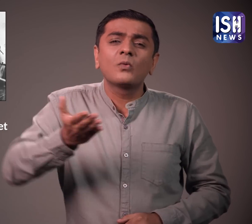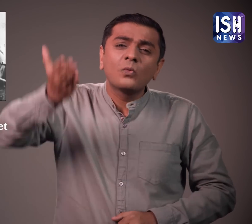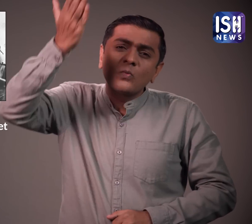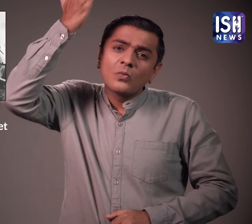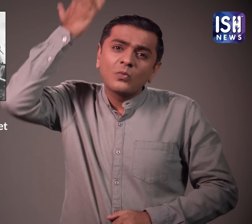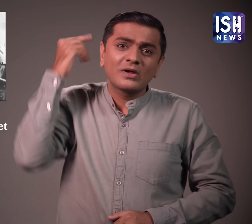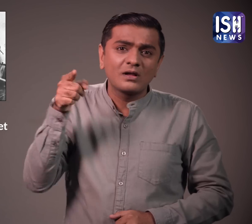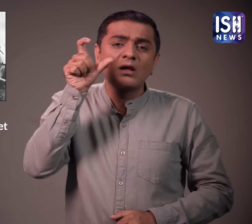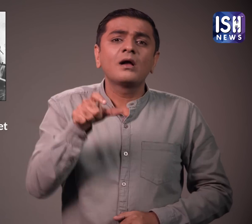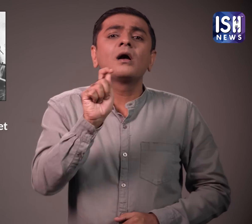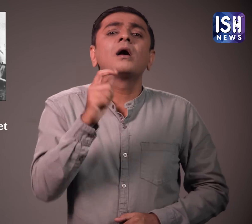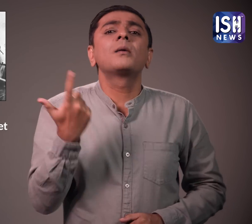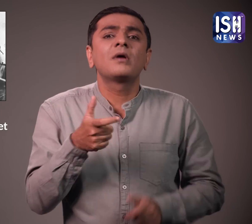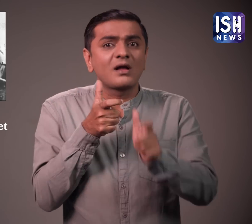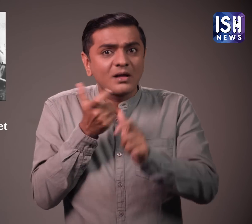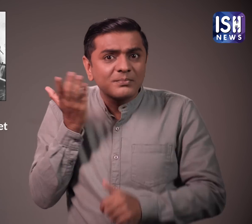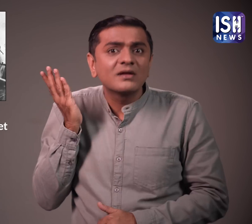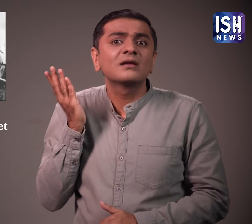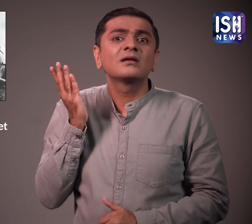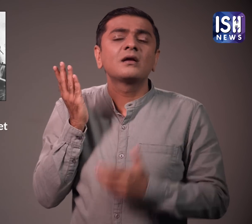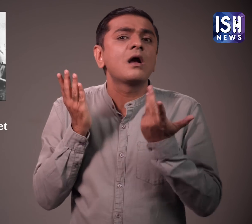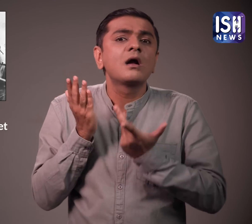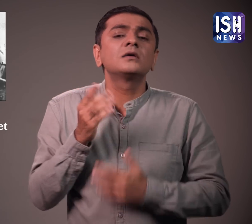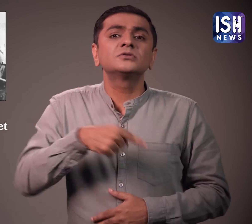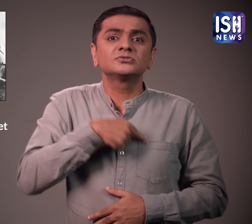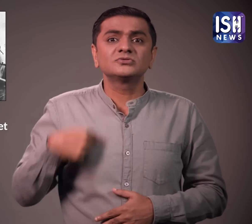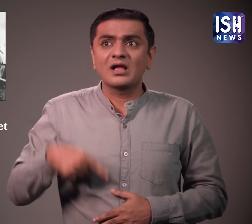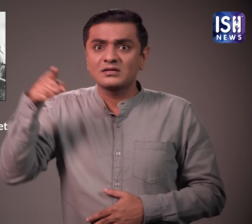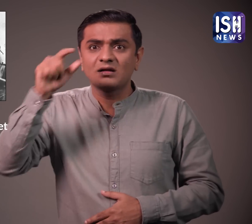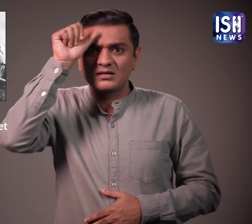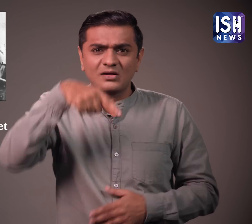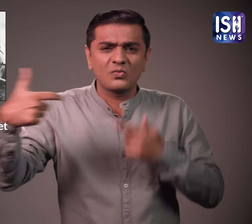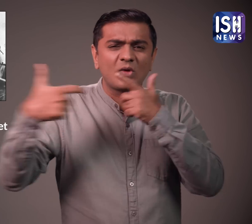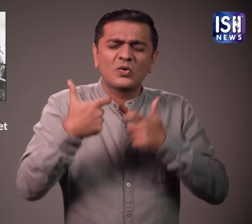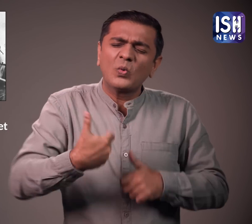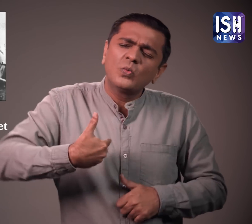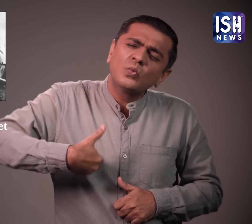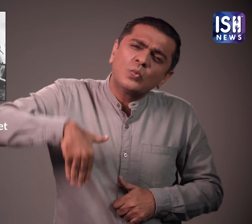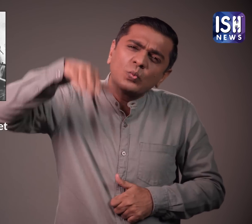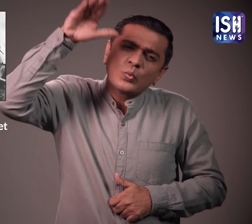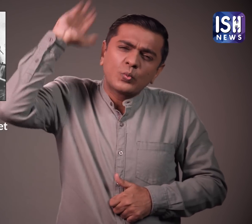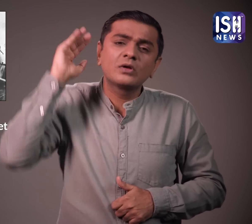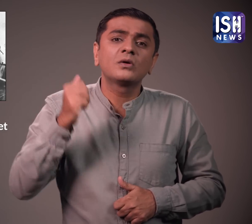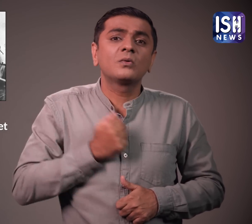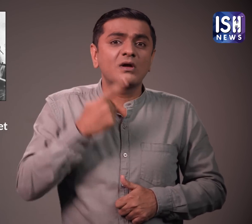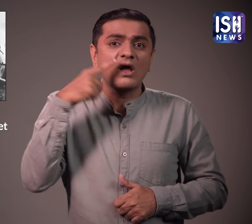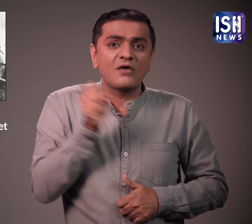उसके दादा भी सेना का हिस्सा थे उसने कहा कि उसके दादा को भारत चीन यूद के दौरान